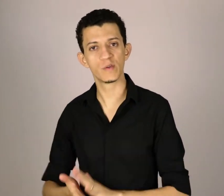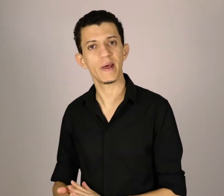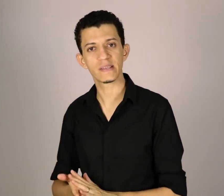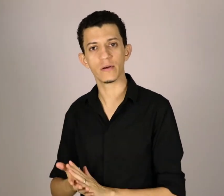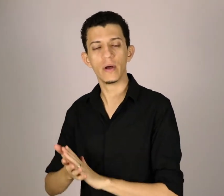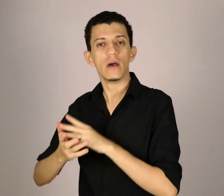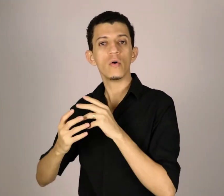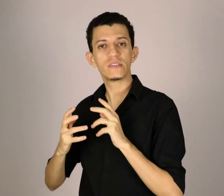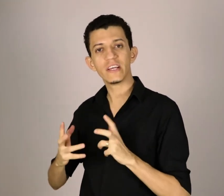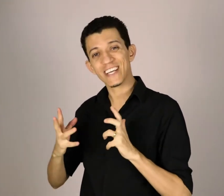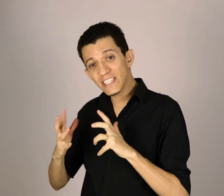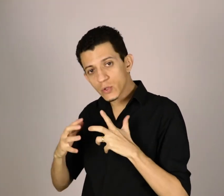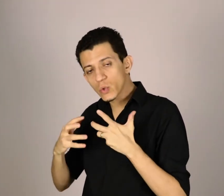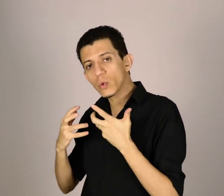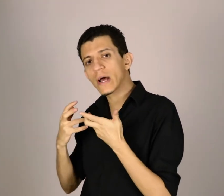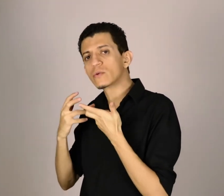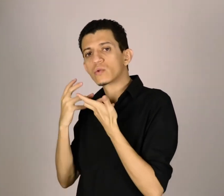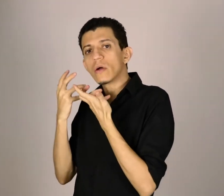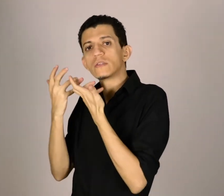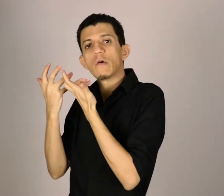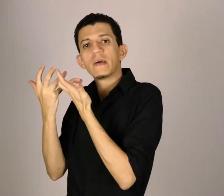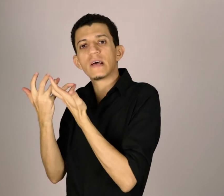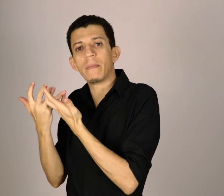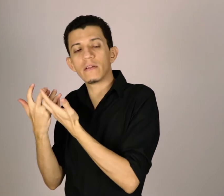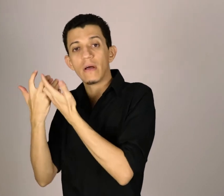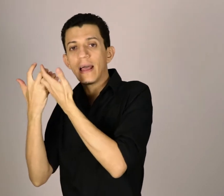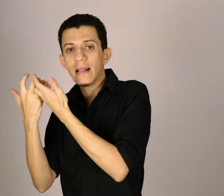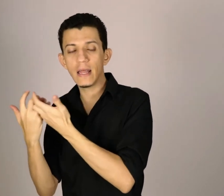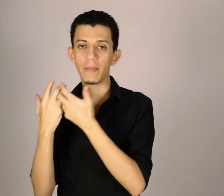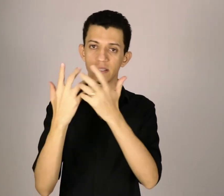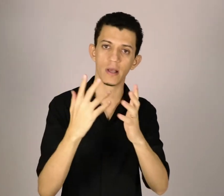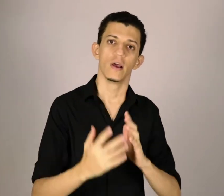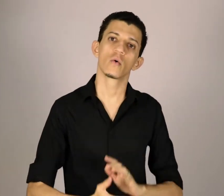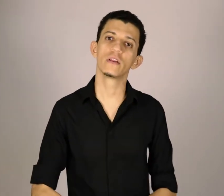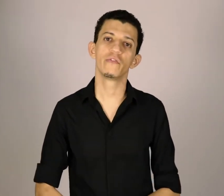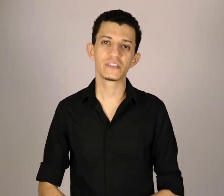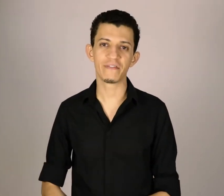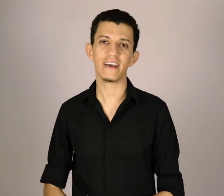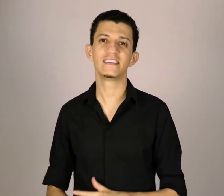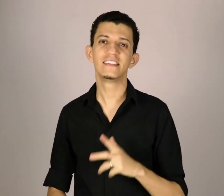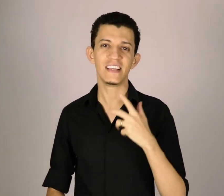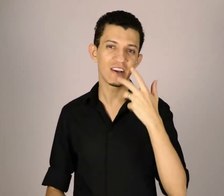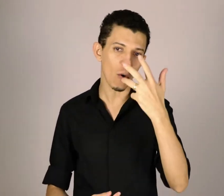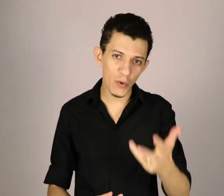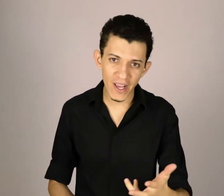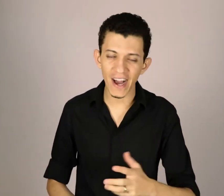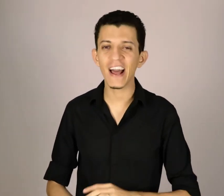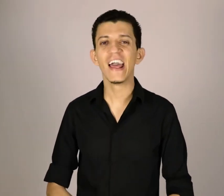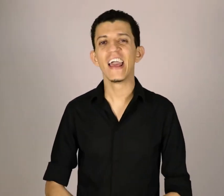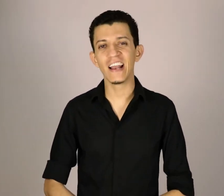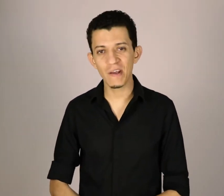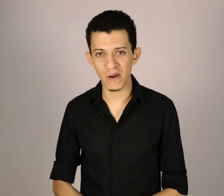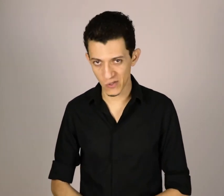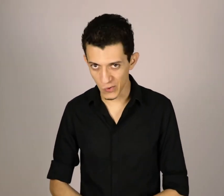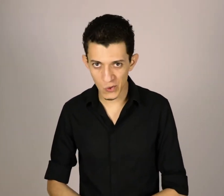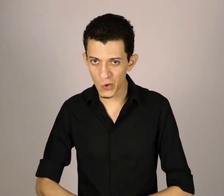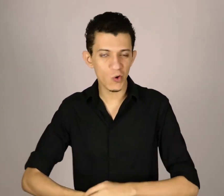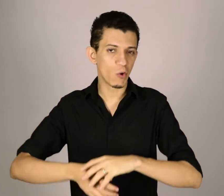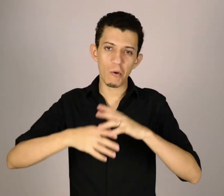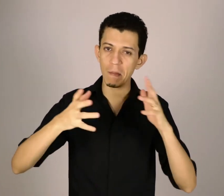pensam? Ou seja, estruturando todo o seu pensamento em libras, quando você vai se comunicar em libras com um surdo, ou em uma